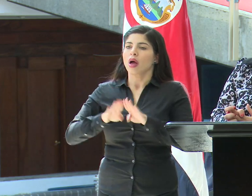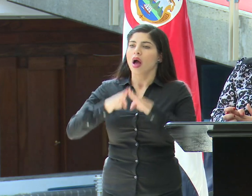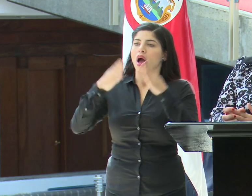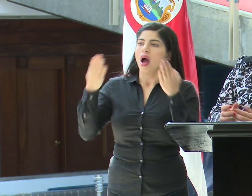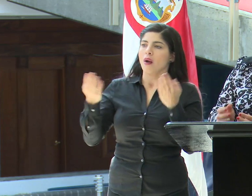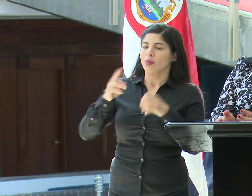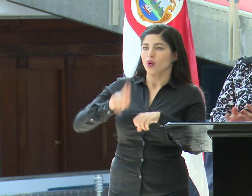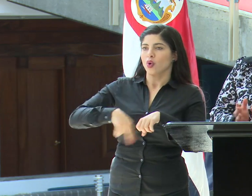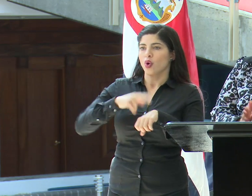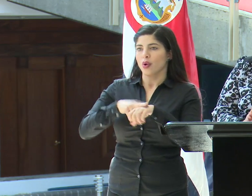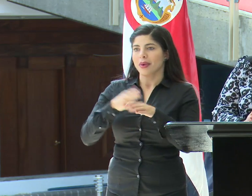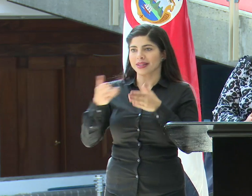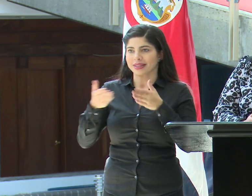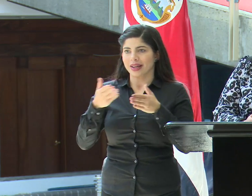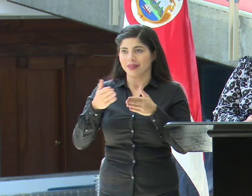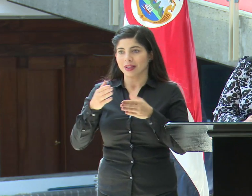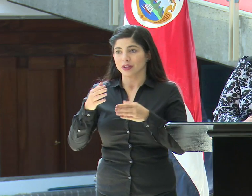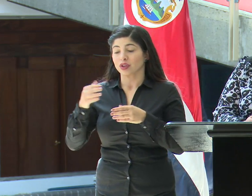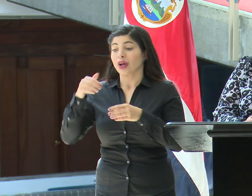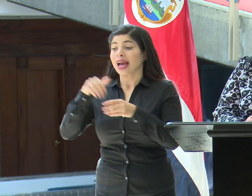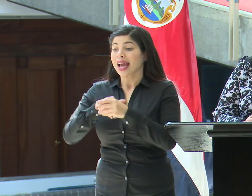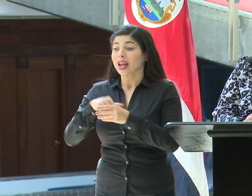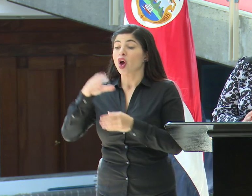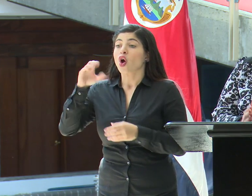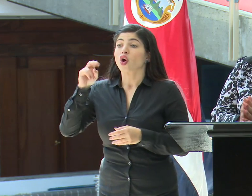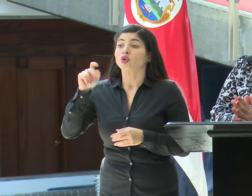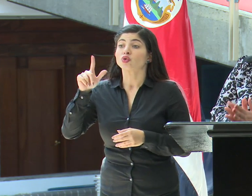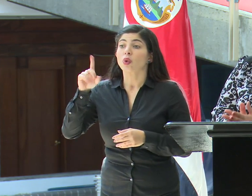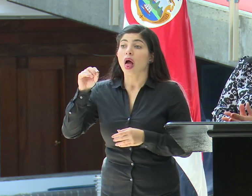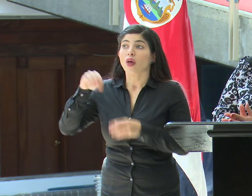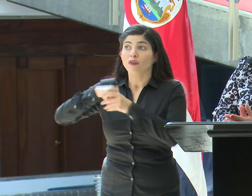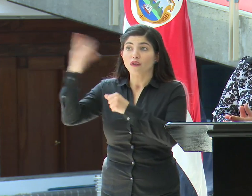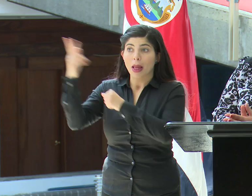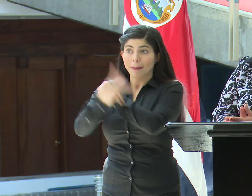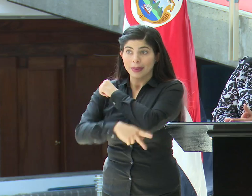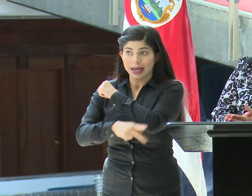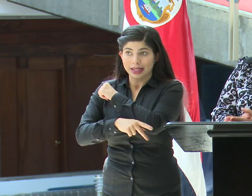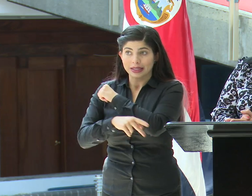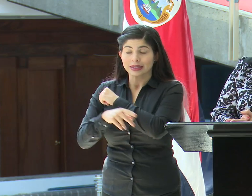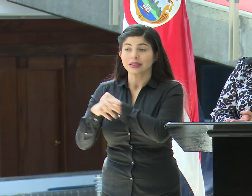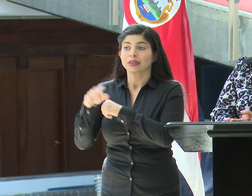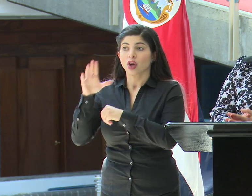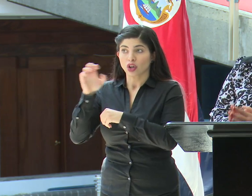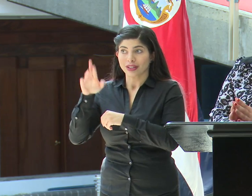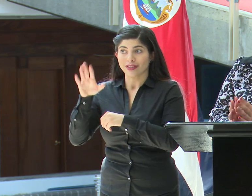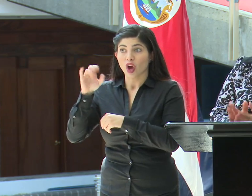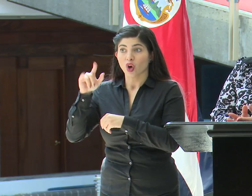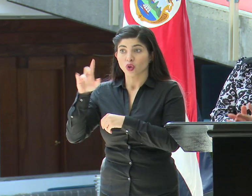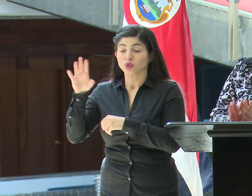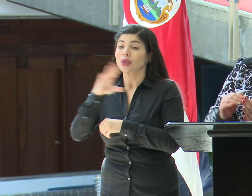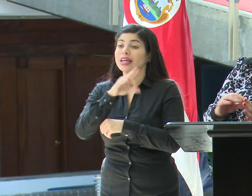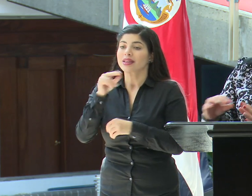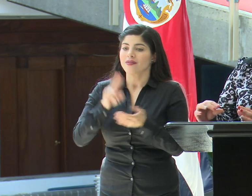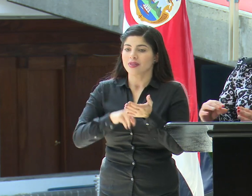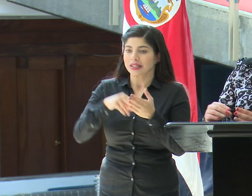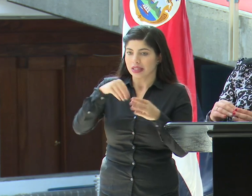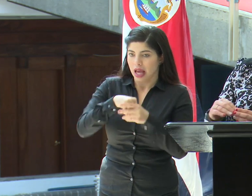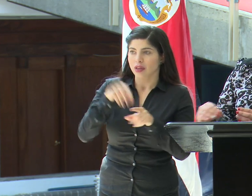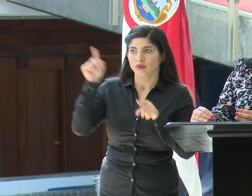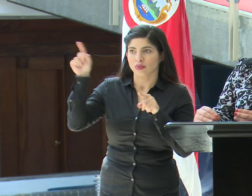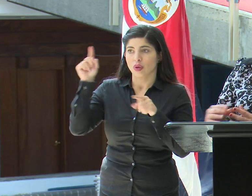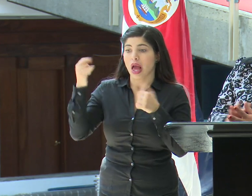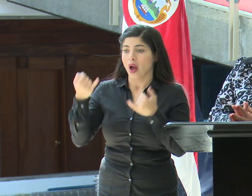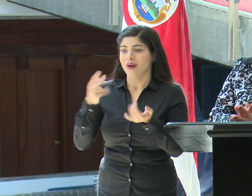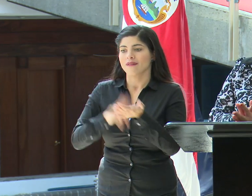normales, tanto en consulados de Costa Rica y en el exterior, como en la unidad de visas. Así que en este momento los